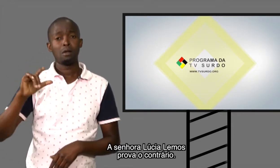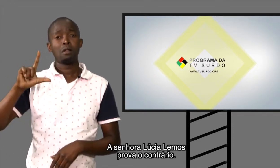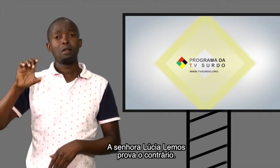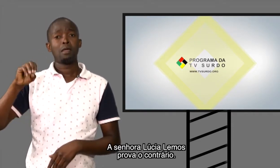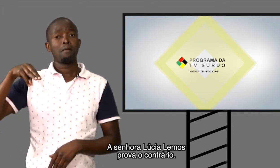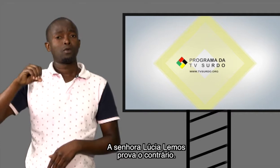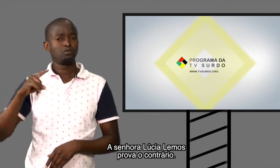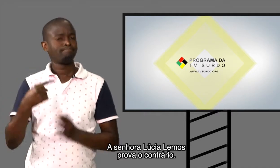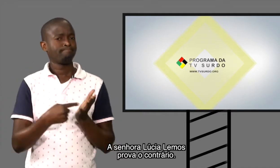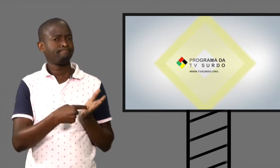prova o contrário.